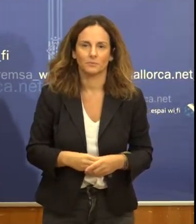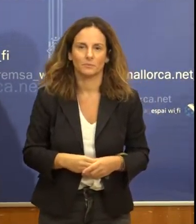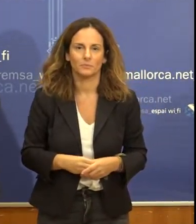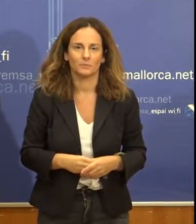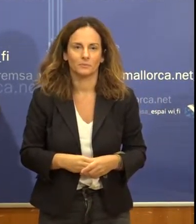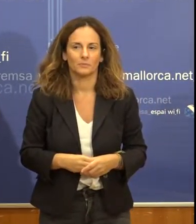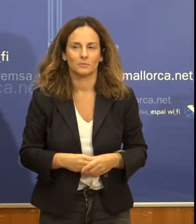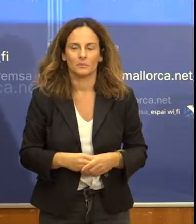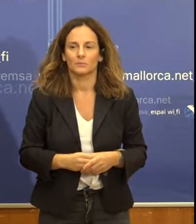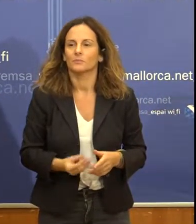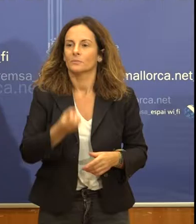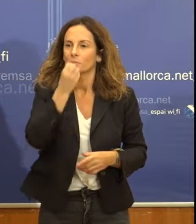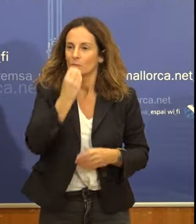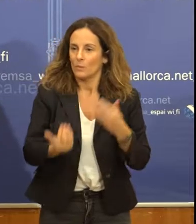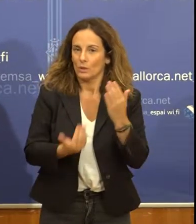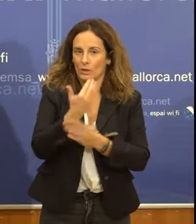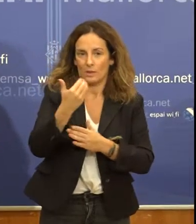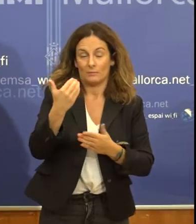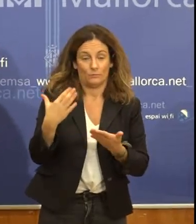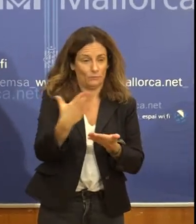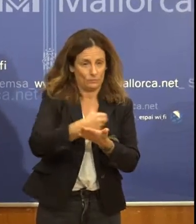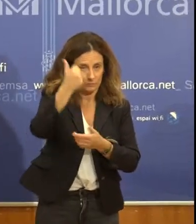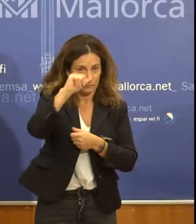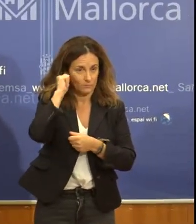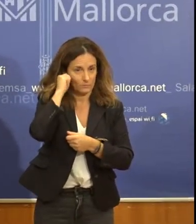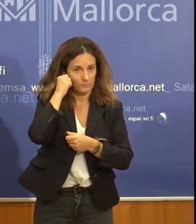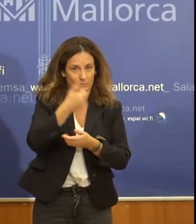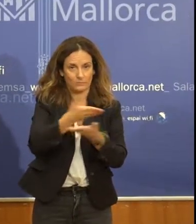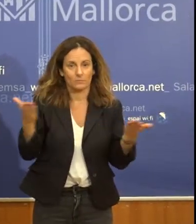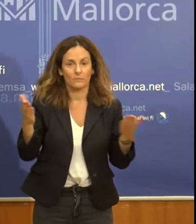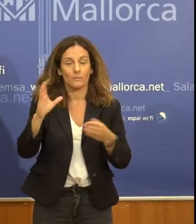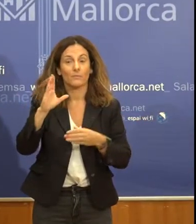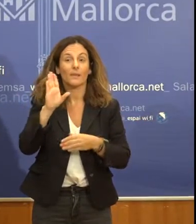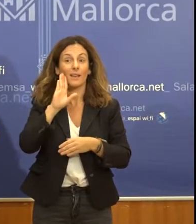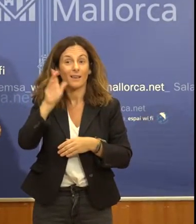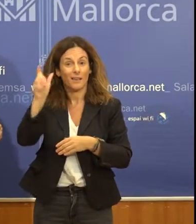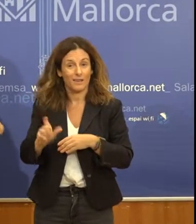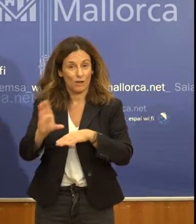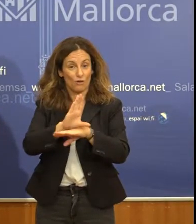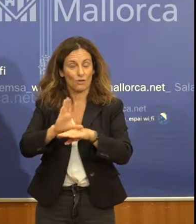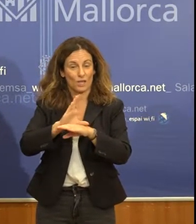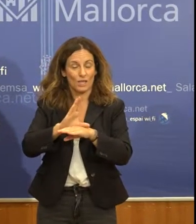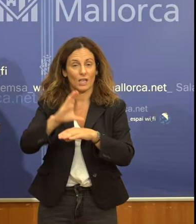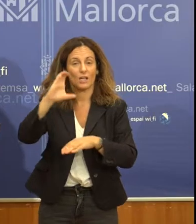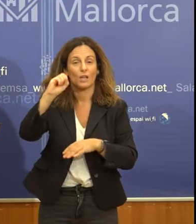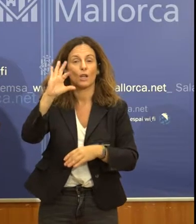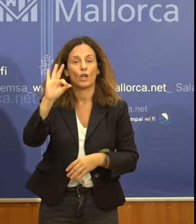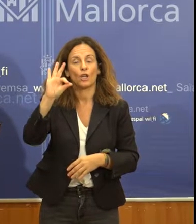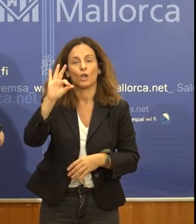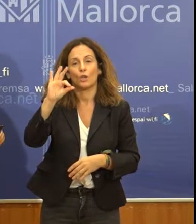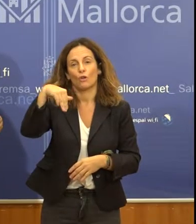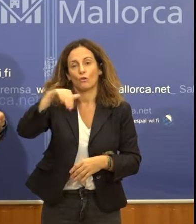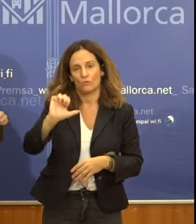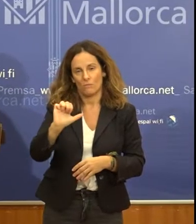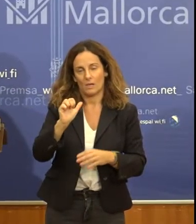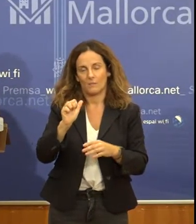Molt bé, bon dia, bon dia a tots i a totes. Així com ha explicat el conseller Cosme, vos passaré